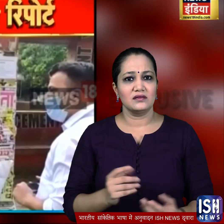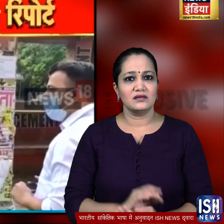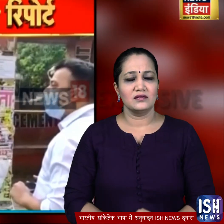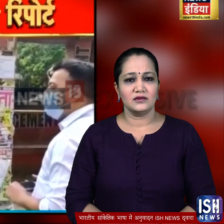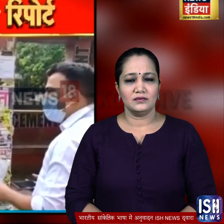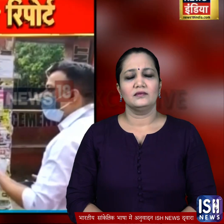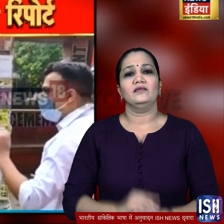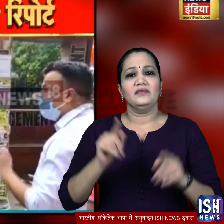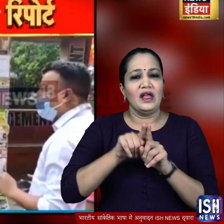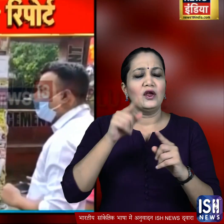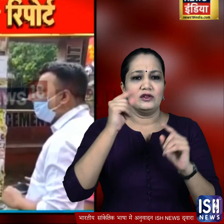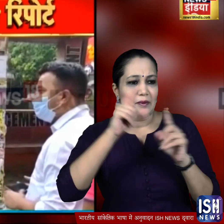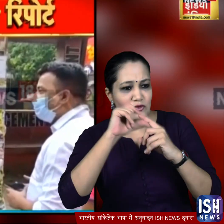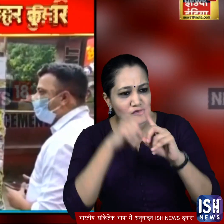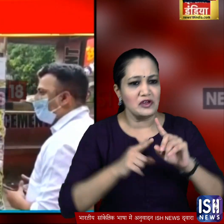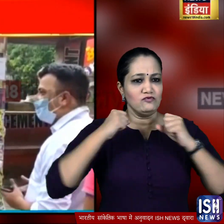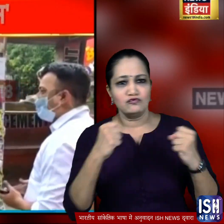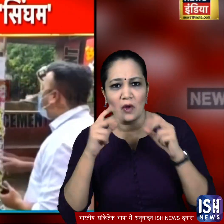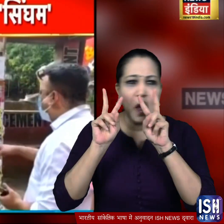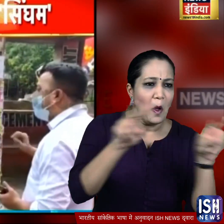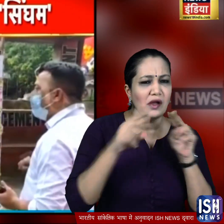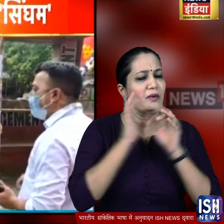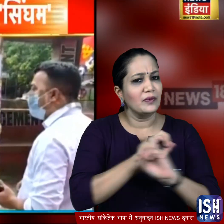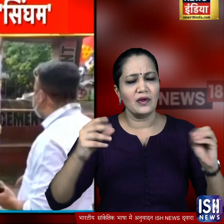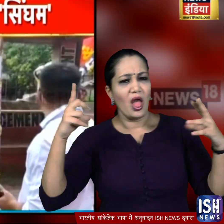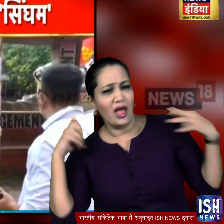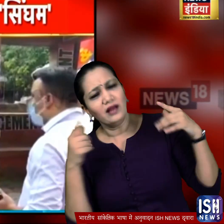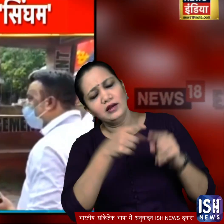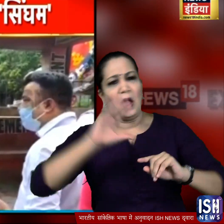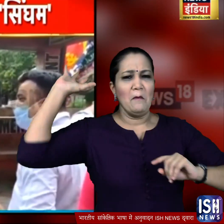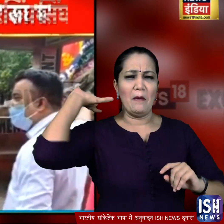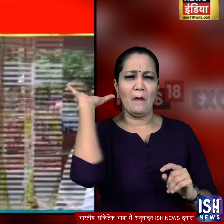ड्यूटी पर मुस्ताइद ना रहने पर एसपी पुलिस कर्मी को जम कर फटकार लगाई